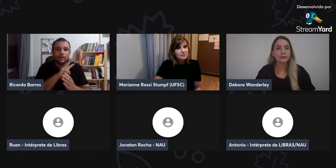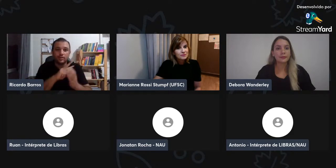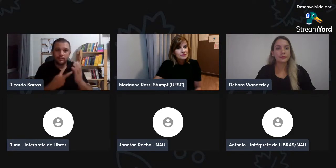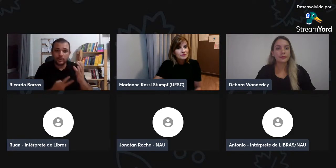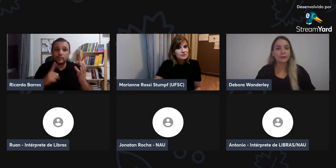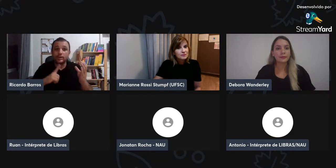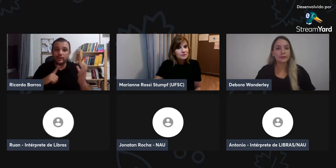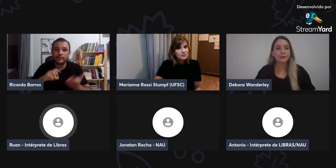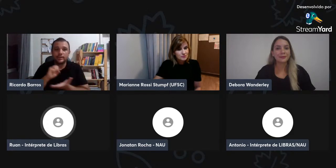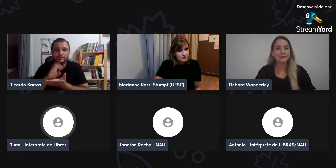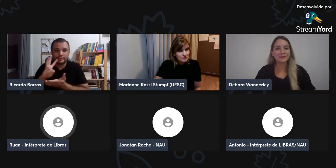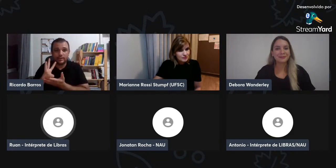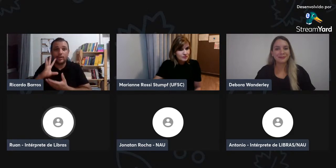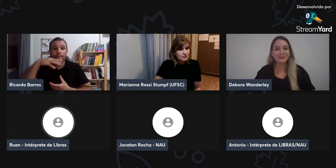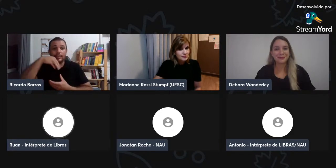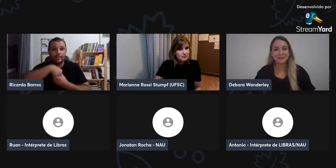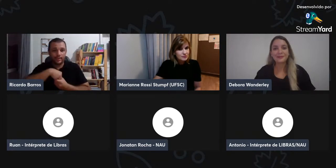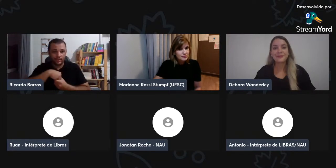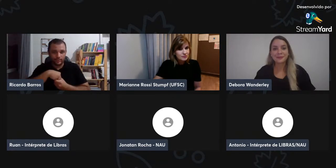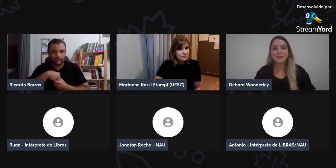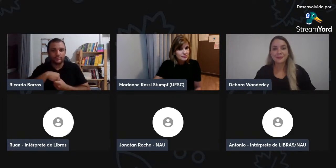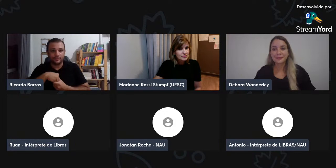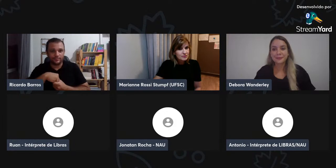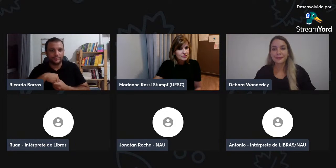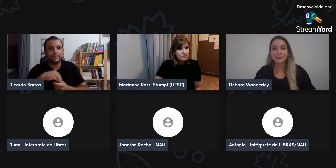A aluna Silvia,